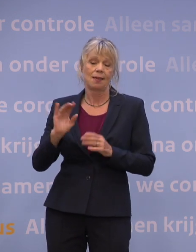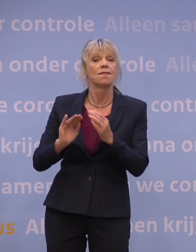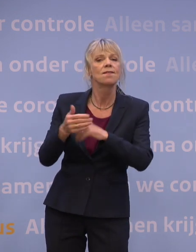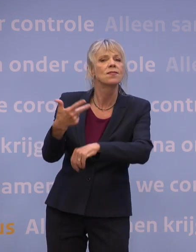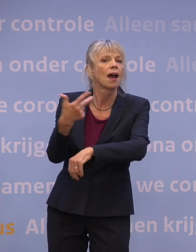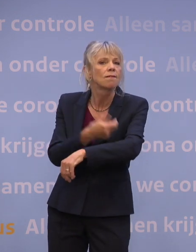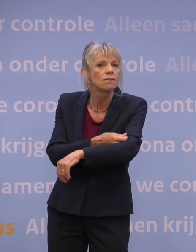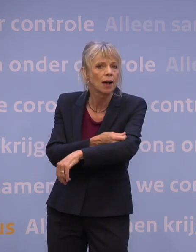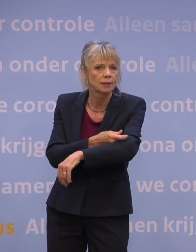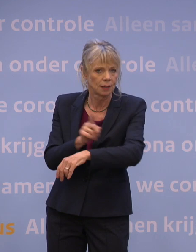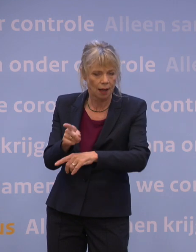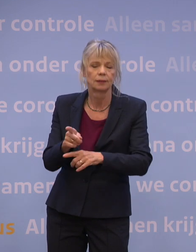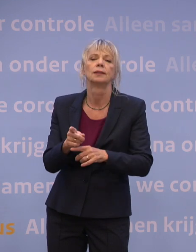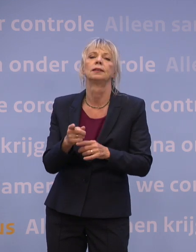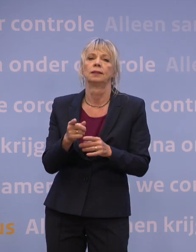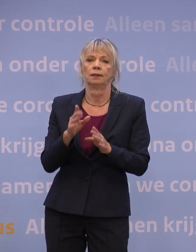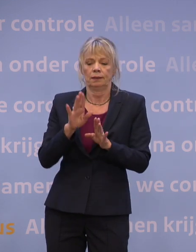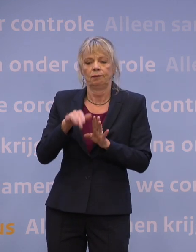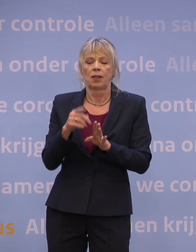Voor het reizen zal dat mogelijk zijn vanaf 1 juli.